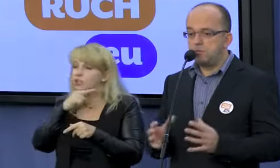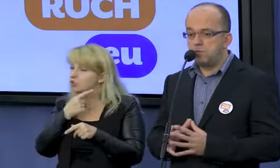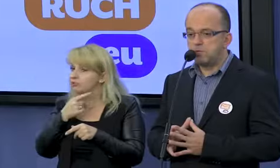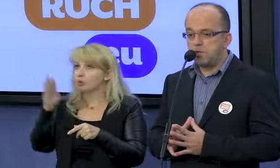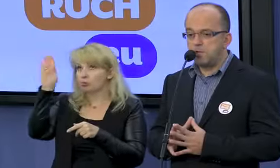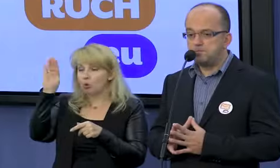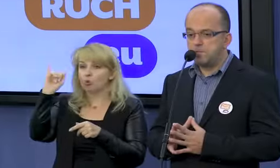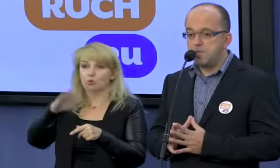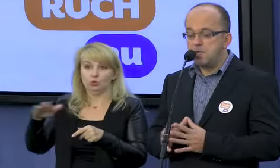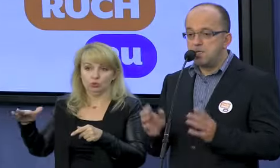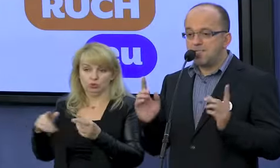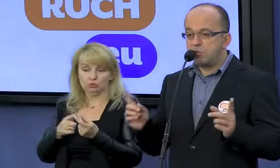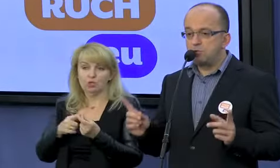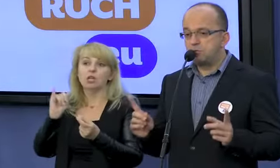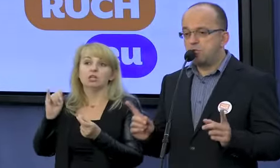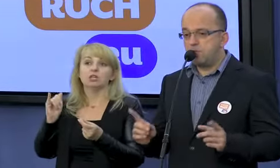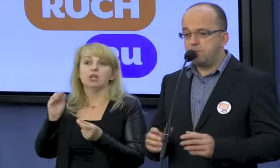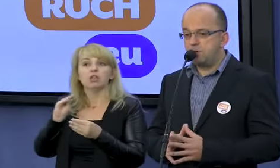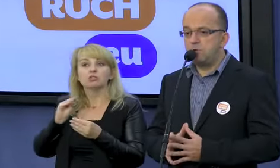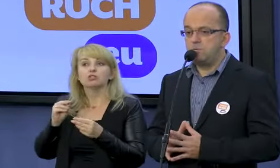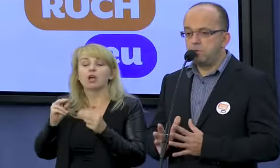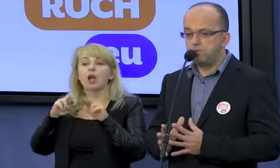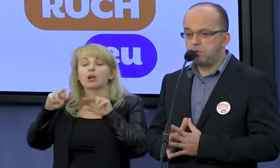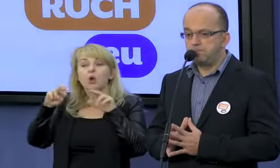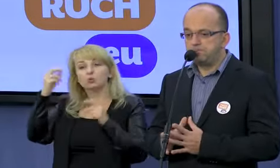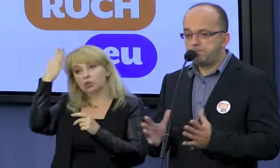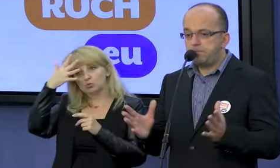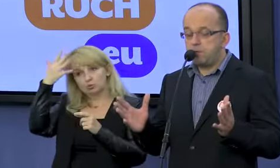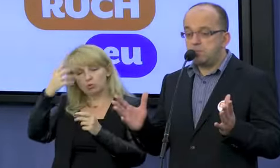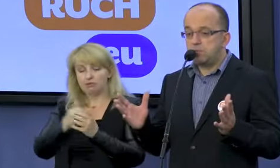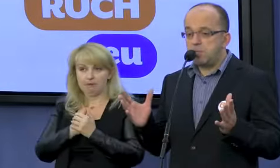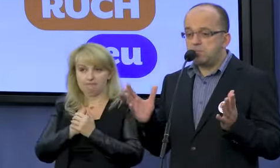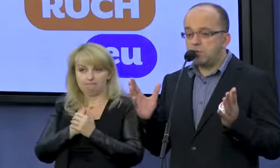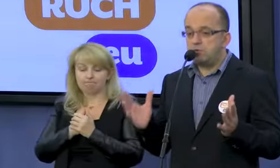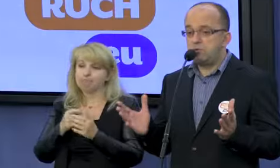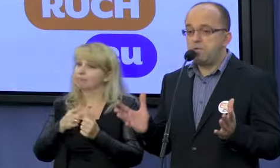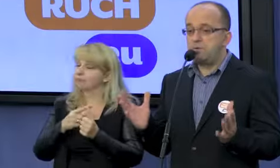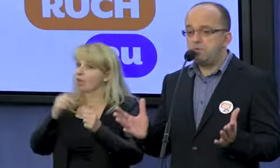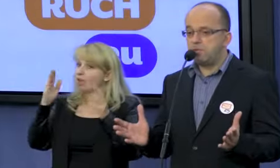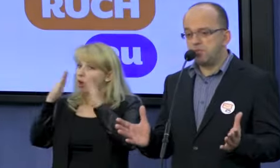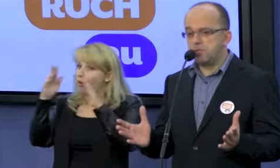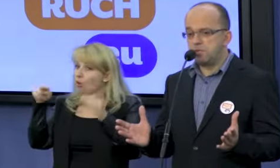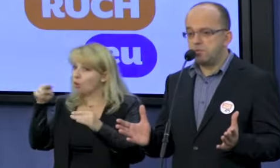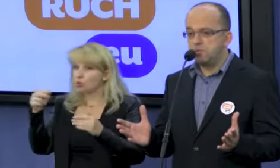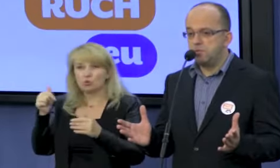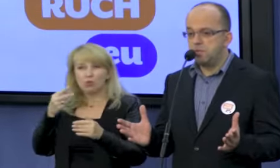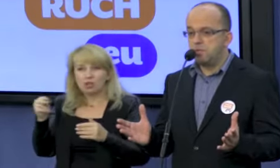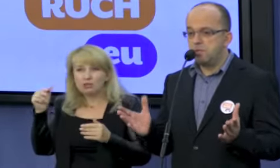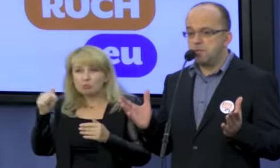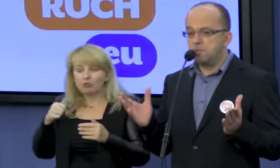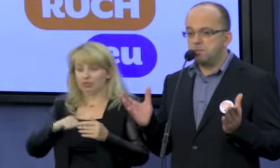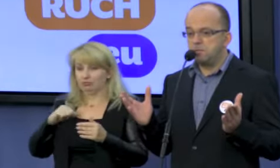i rachunek sumienia. Zadośćuczynienie Panu Bogu i ludziom. Proszę Państwa, Kościół nie powinien czekać